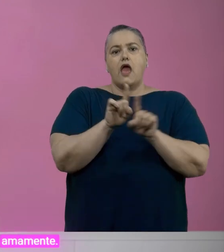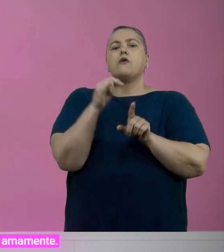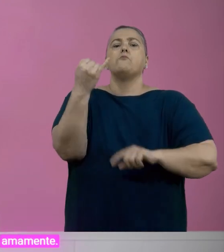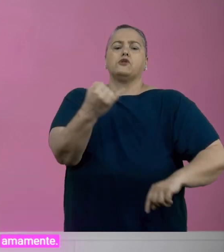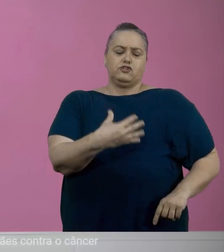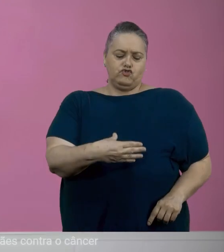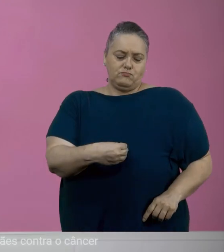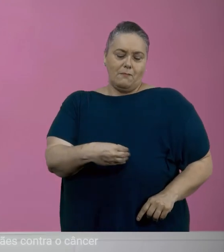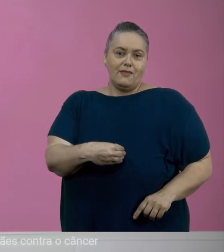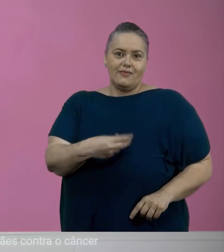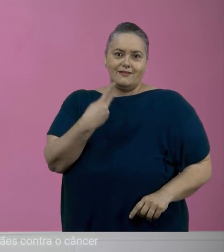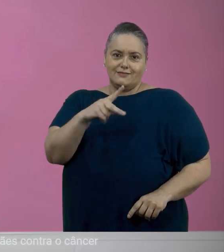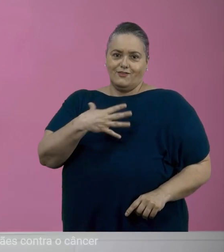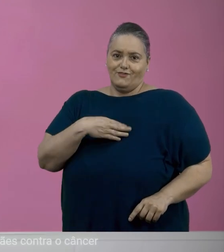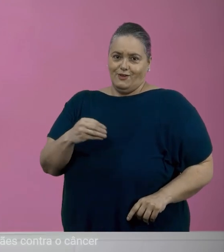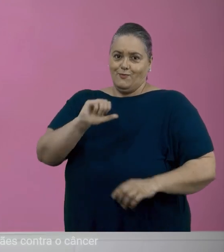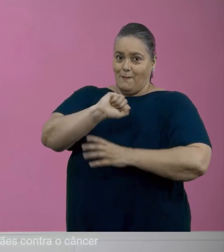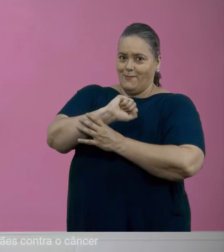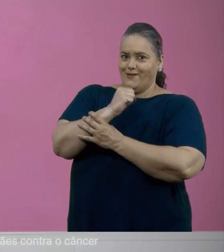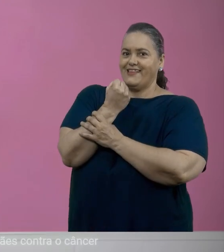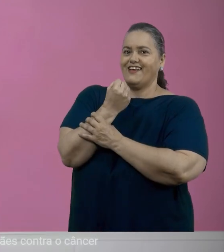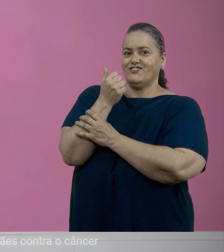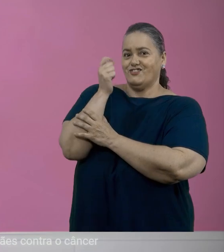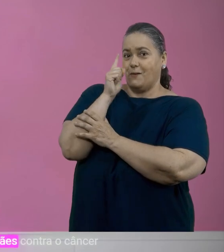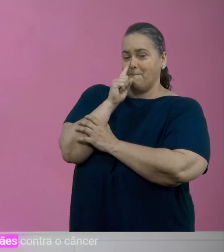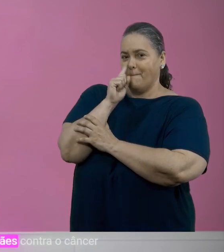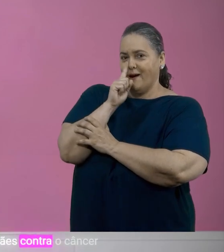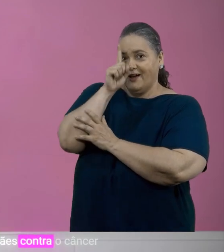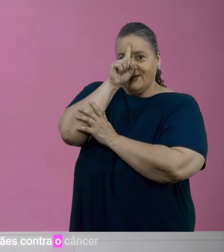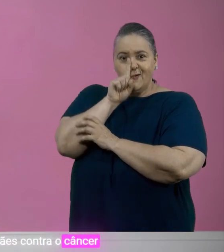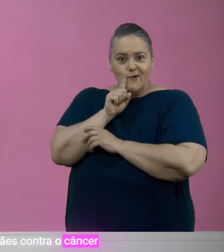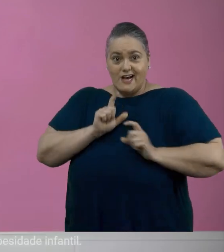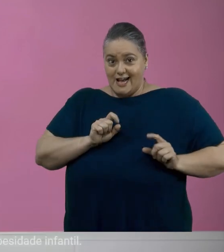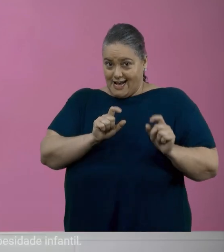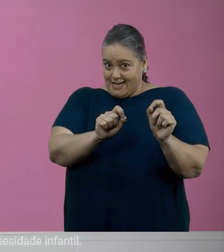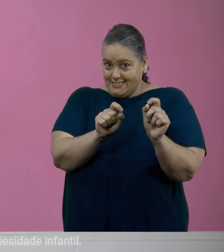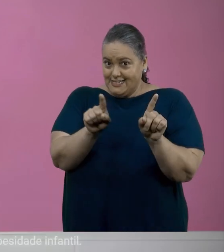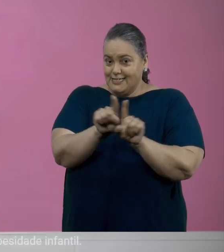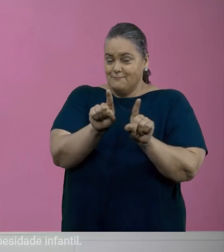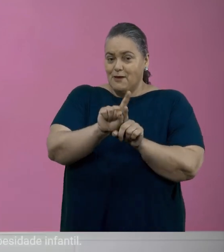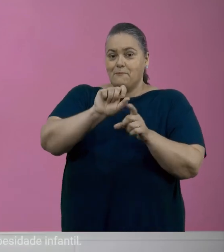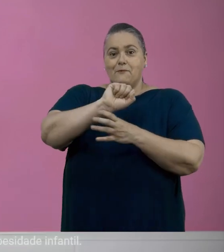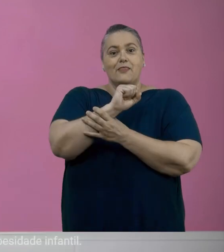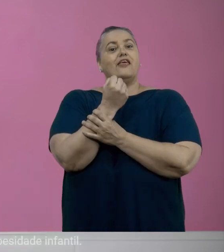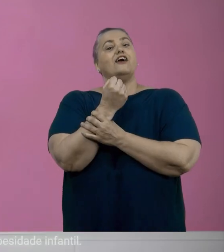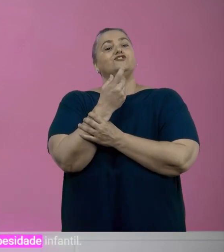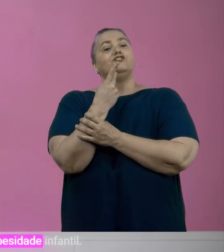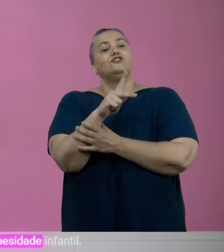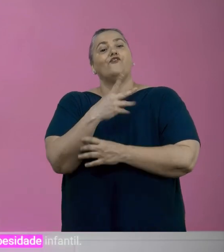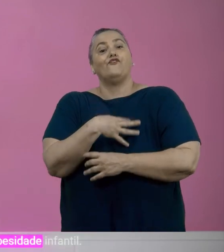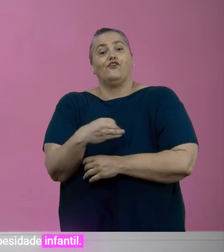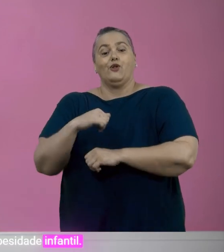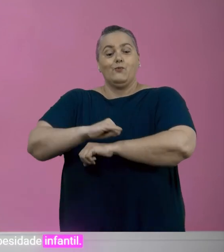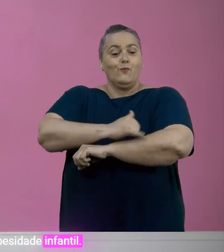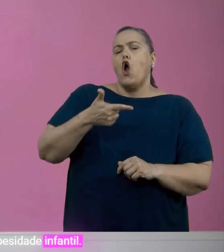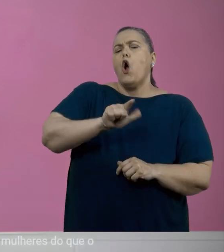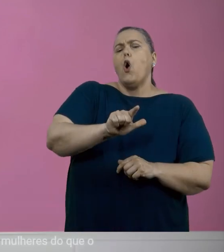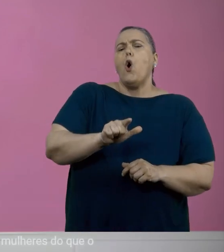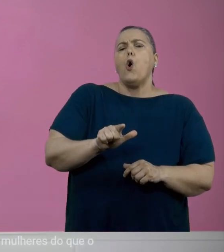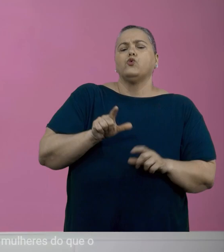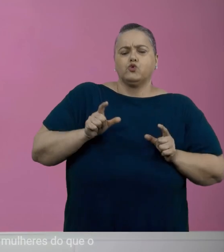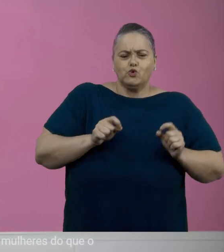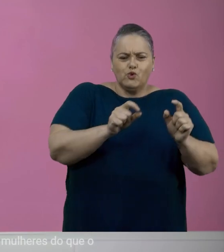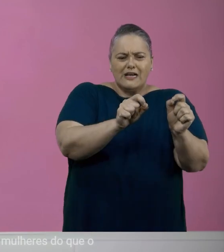amamente, porque a amamentação protege as mães contra o câncer de mama e as crianças contra a obesidade infantil.